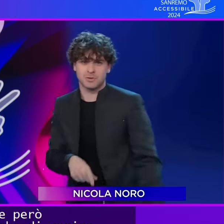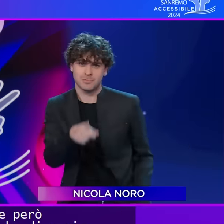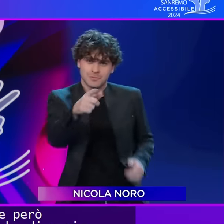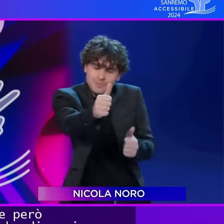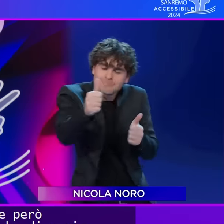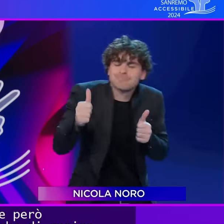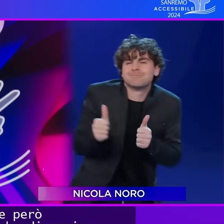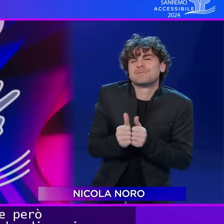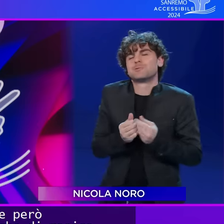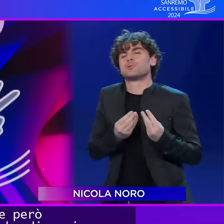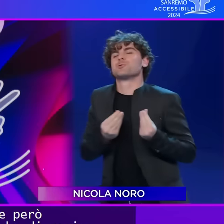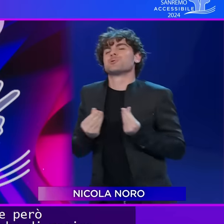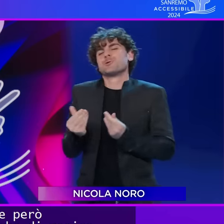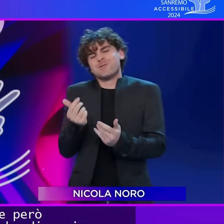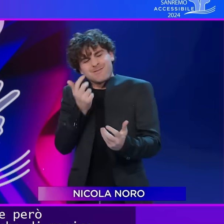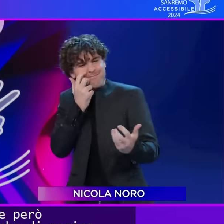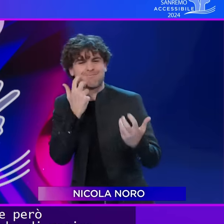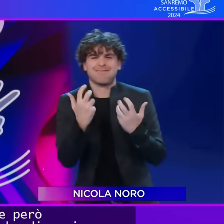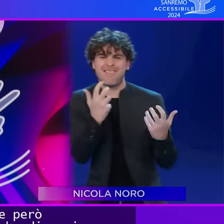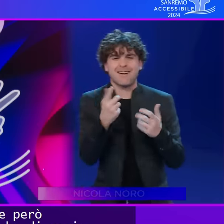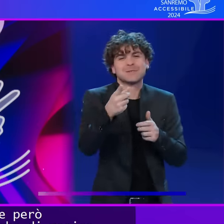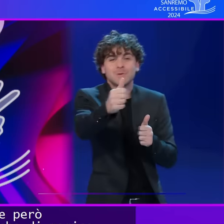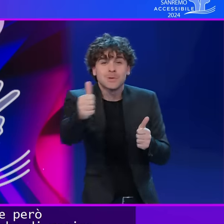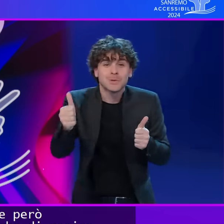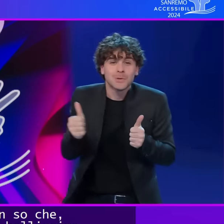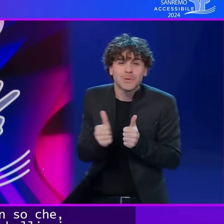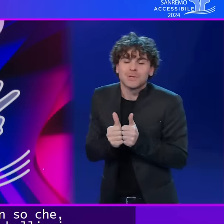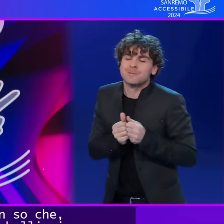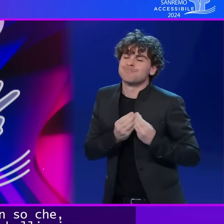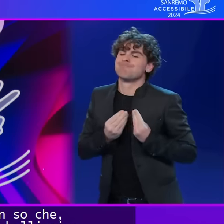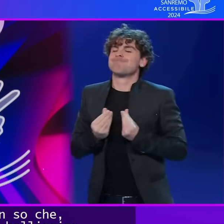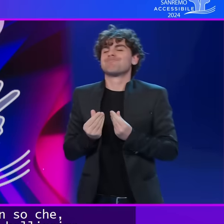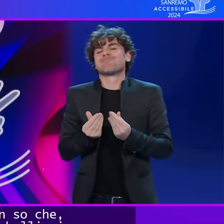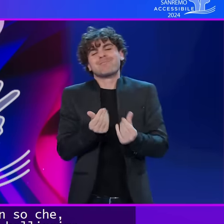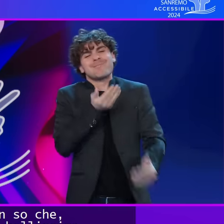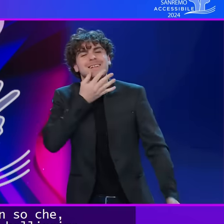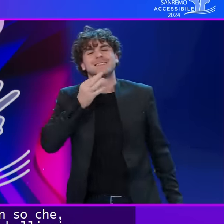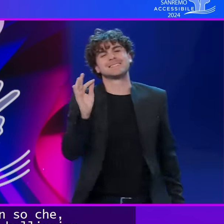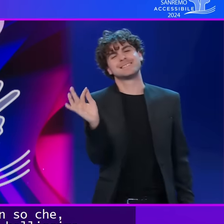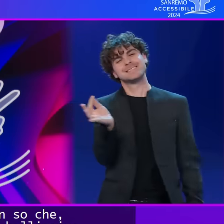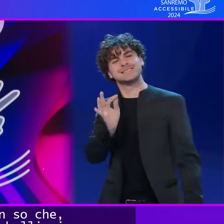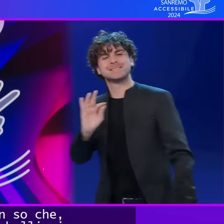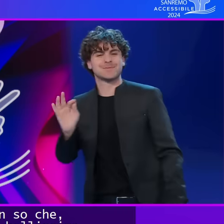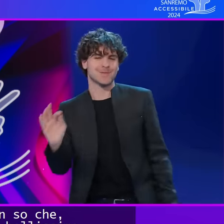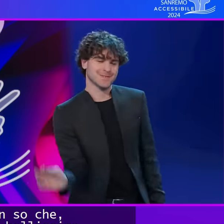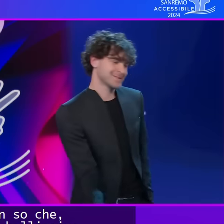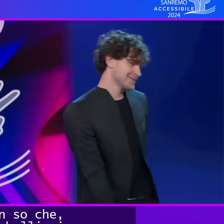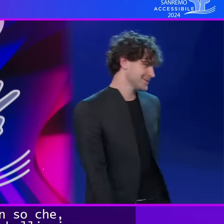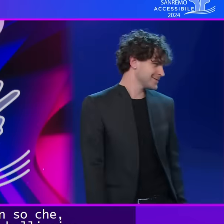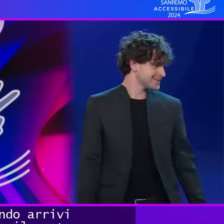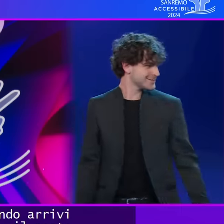però c'è un osso che di magico c'è un osso che un osso che bellissimo